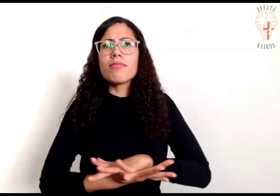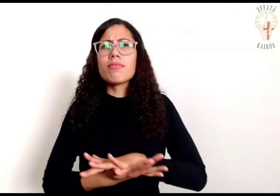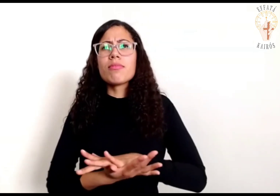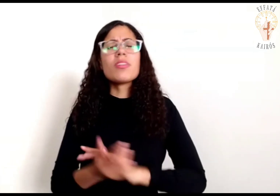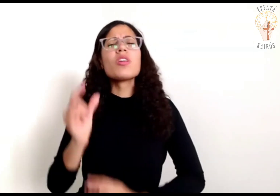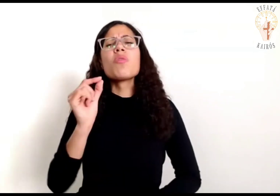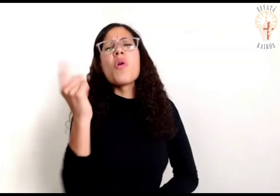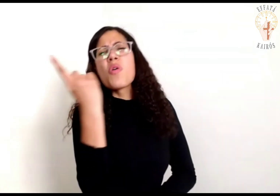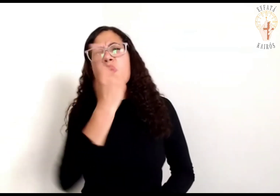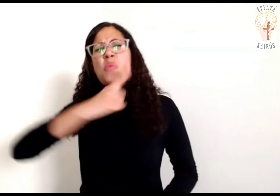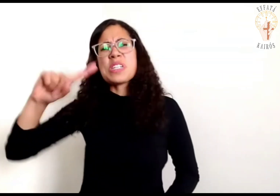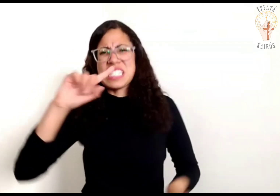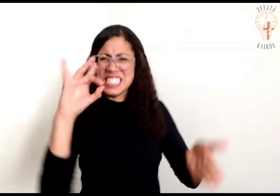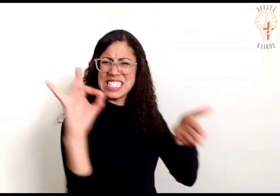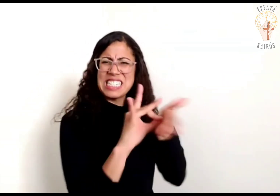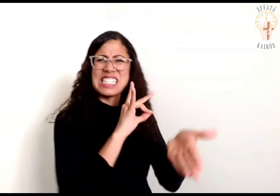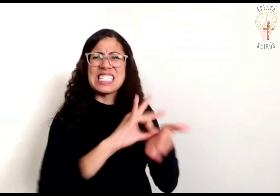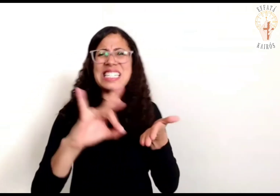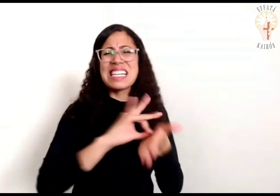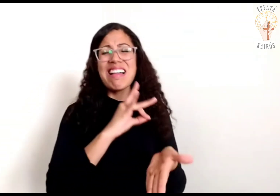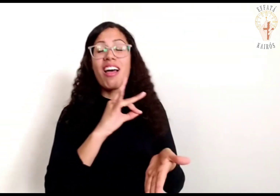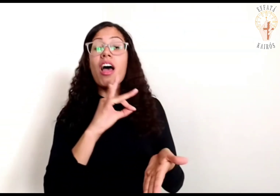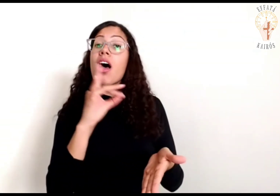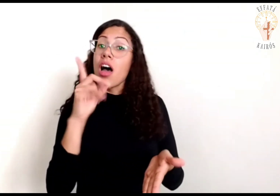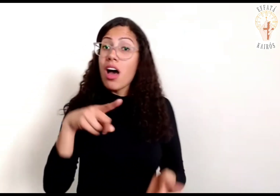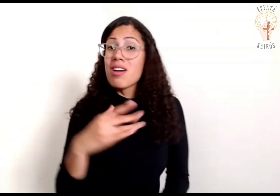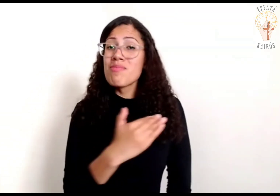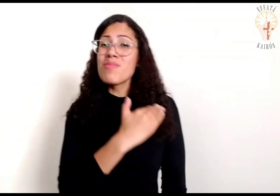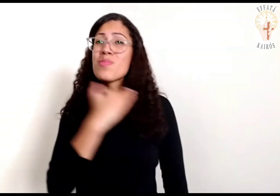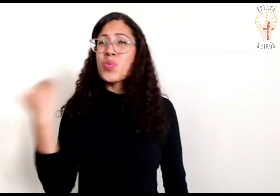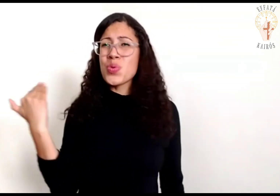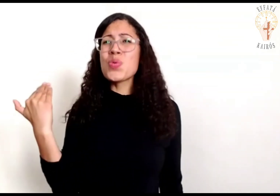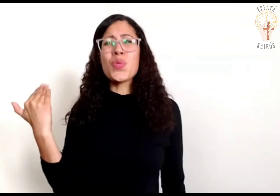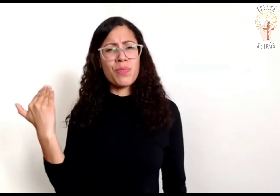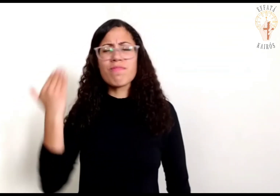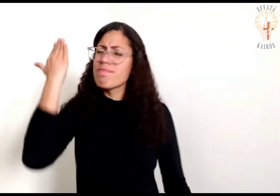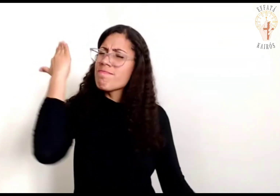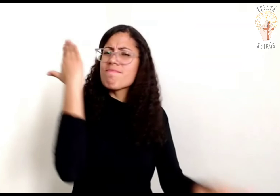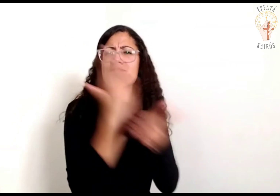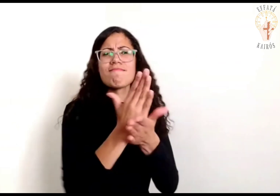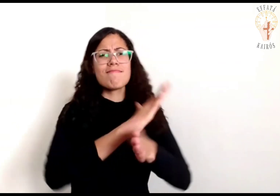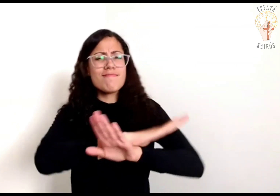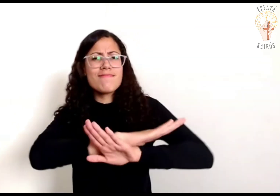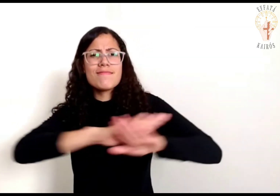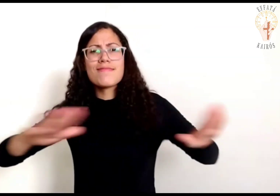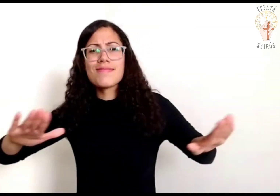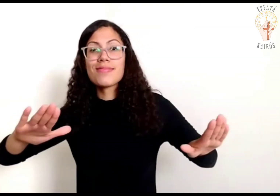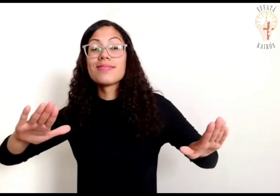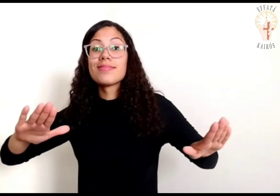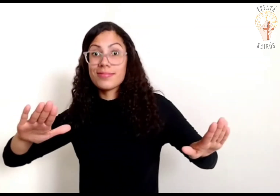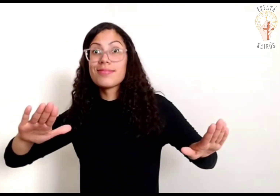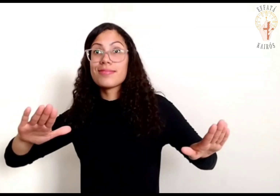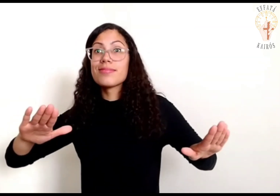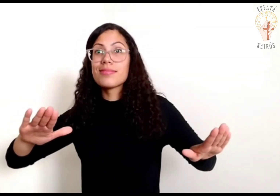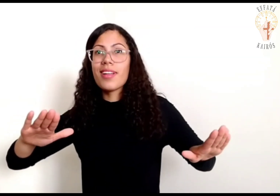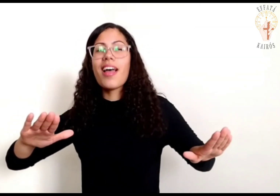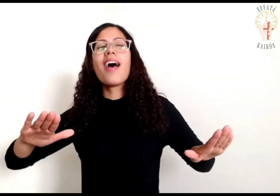O último inimigo a ser destruído é a morte Com efeito, Deus pôs tudo debaixo